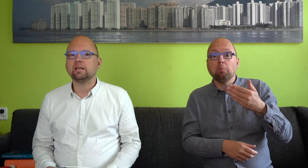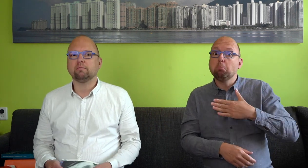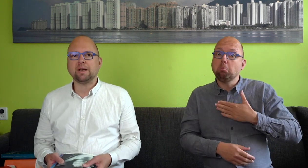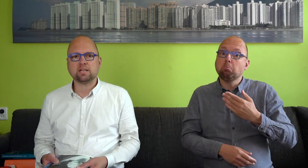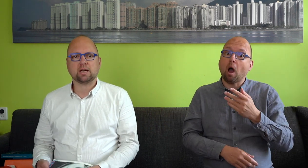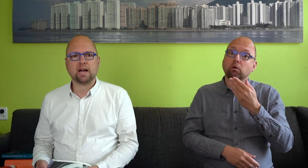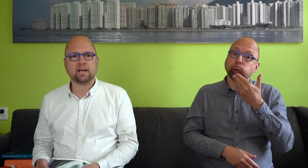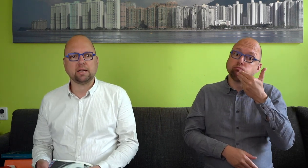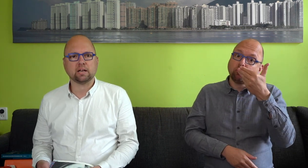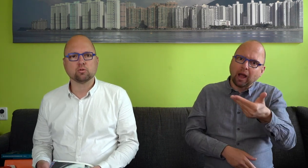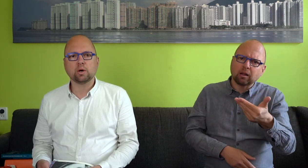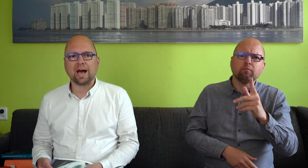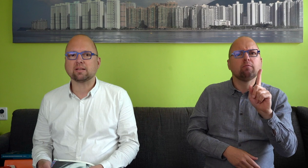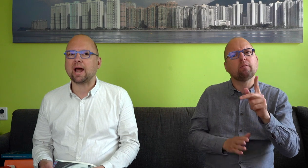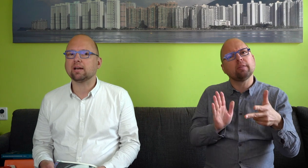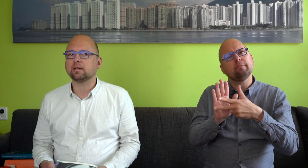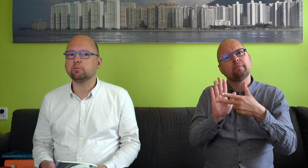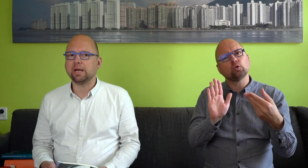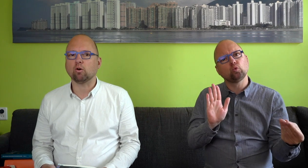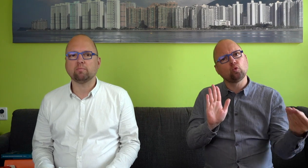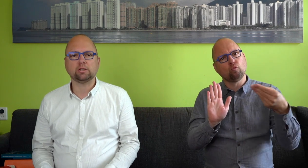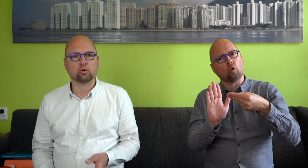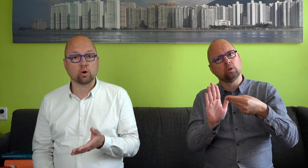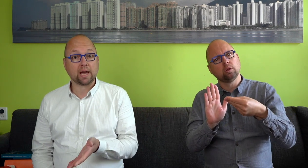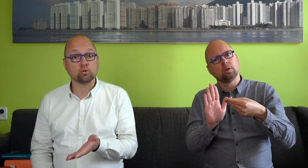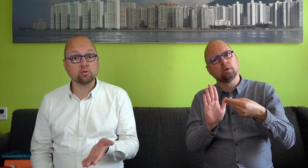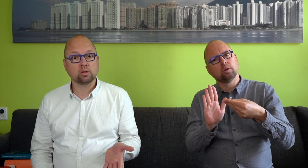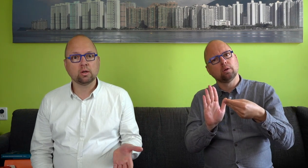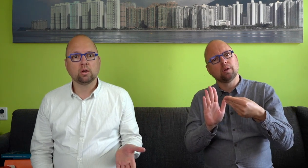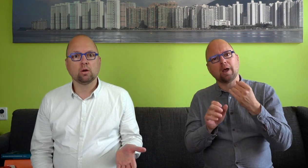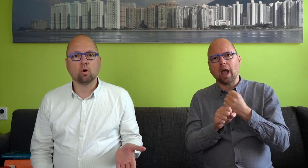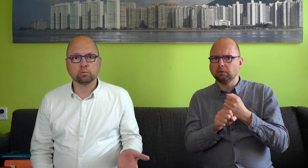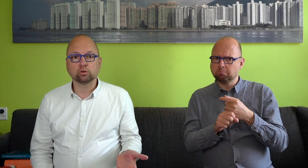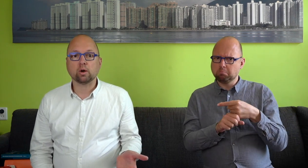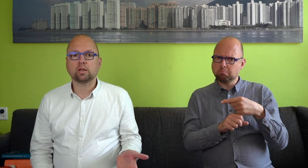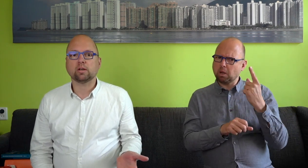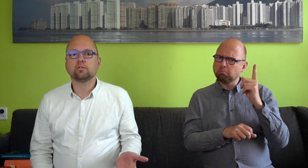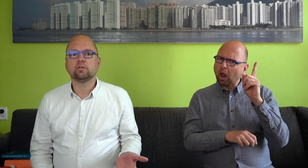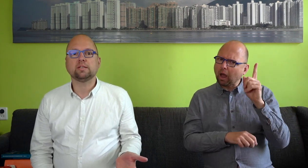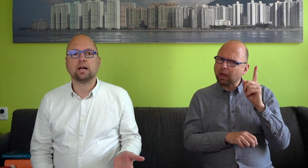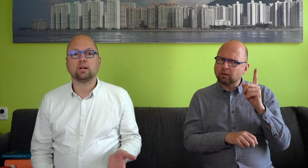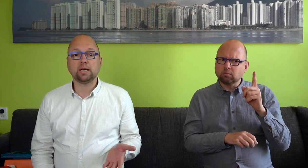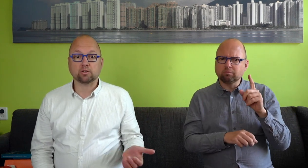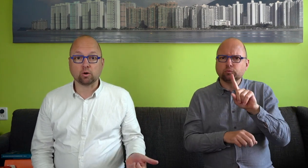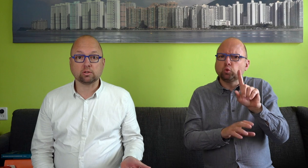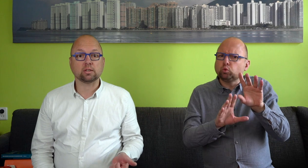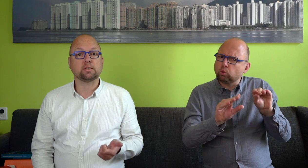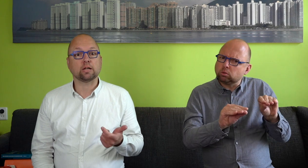wettelijke erkenning naartoe? Gaat het er eigenlijk niet meer om wat je concreet doet om te zorgen dat die taal geleerd wordt, dat die taal